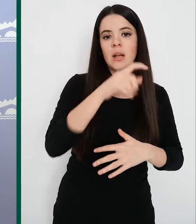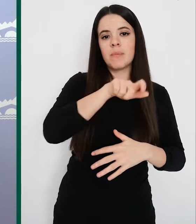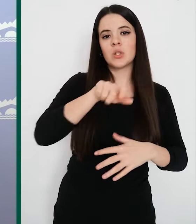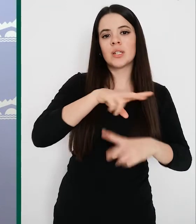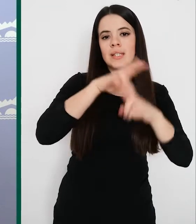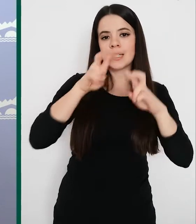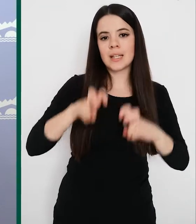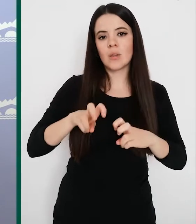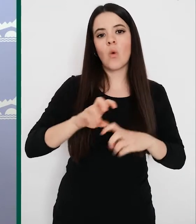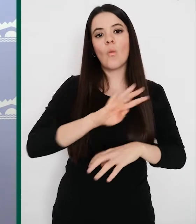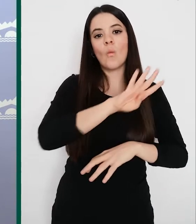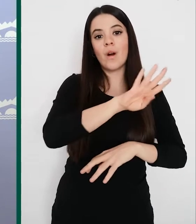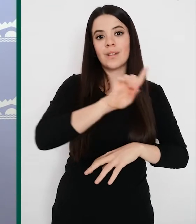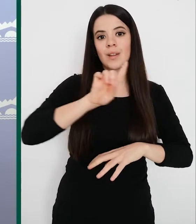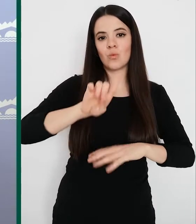que son 41 menos que ayer.